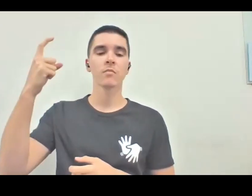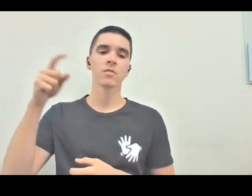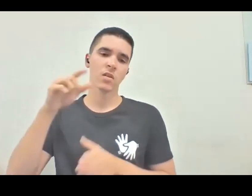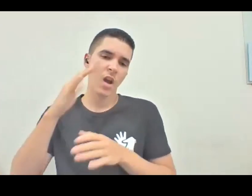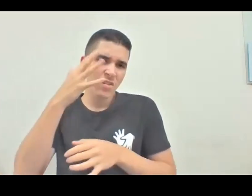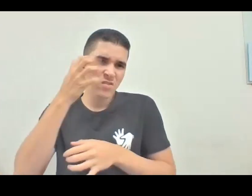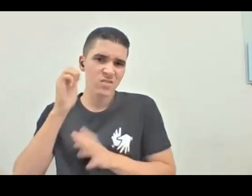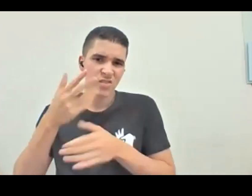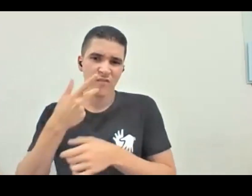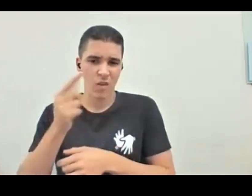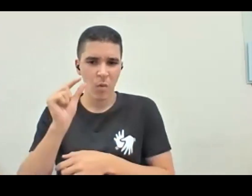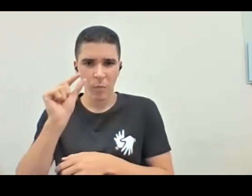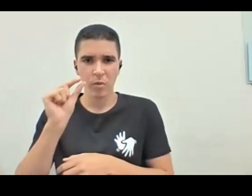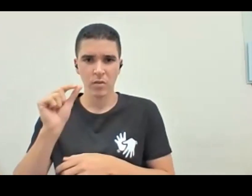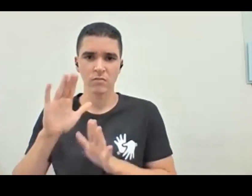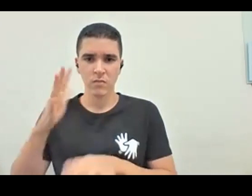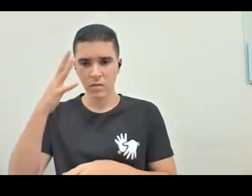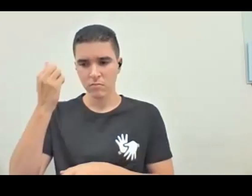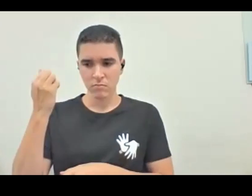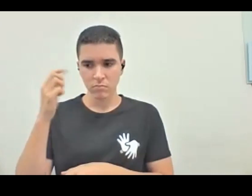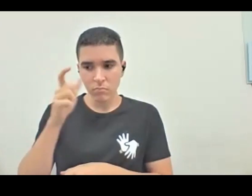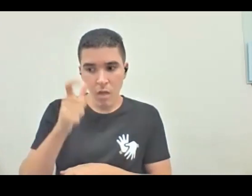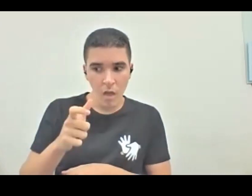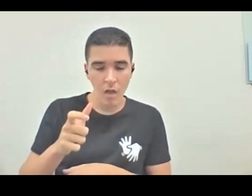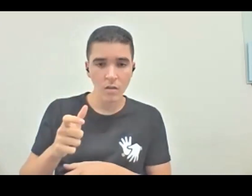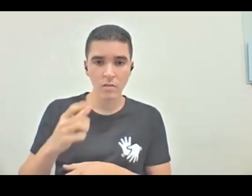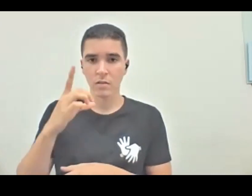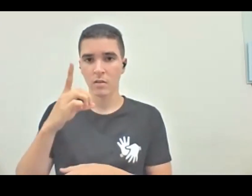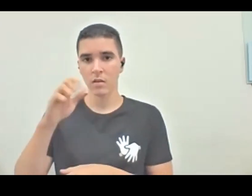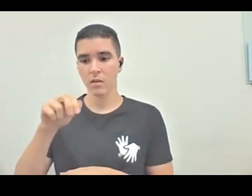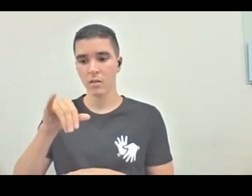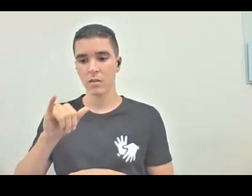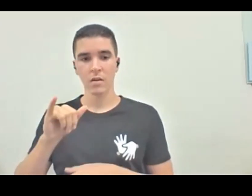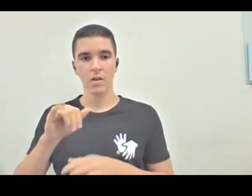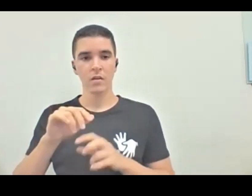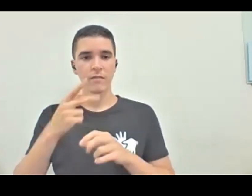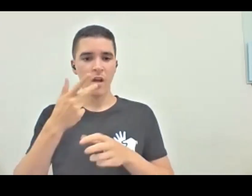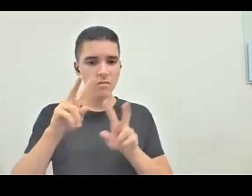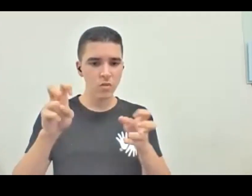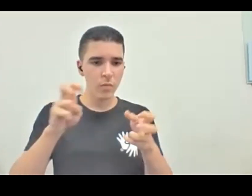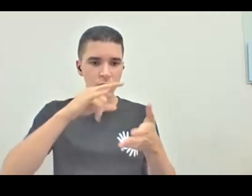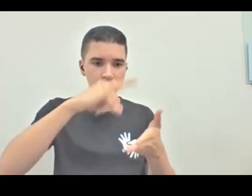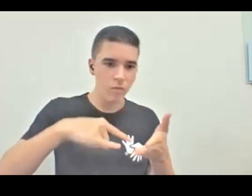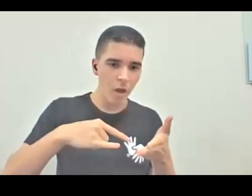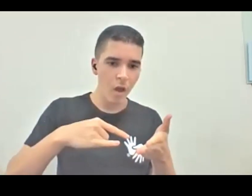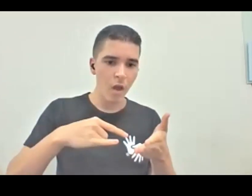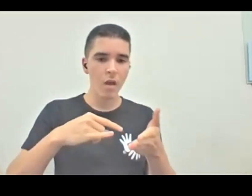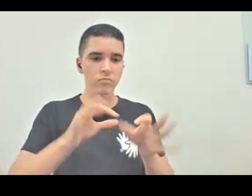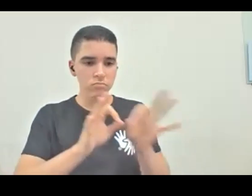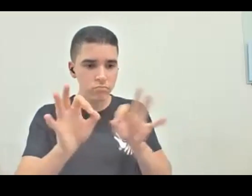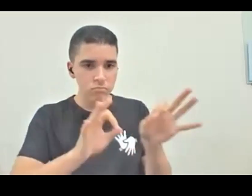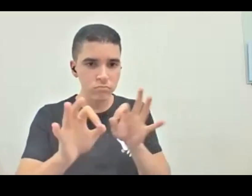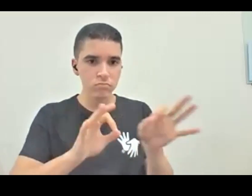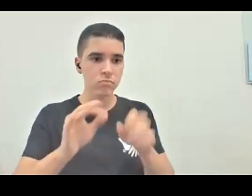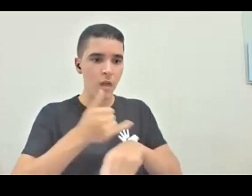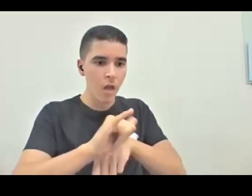essa dimensão, mas estou achando interessante, o comentário da Dani em relação a esses documentos ou esses planejamentos e estratégias que já